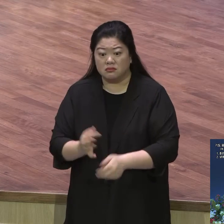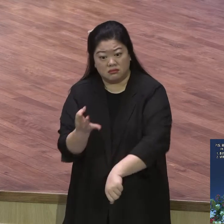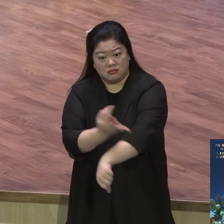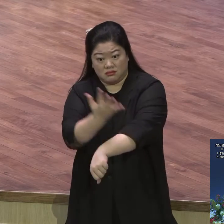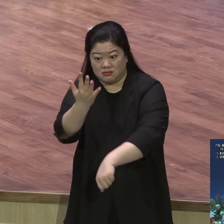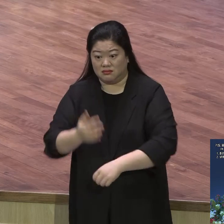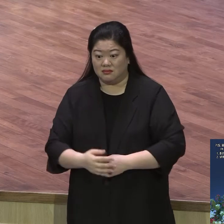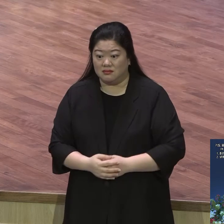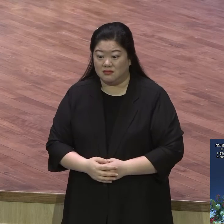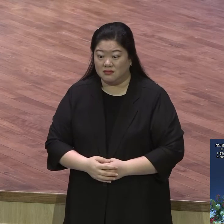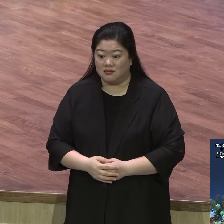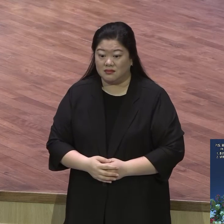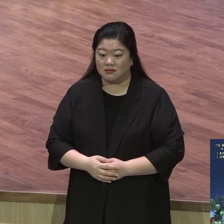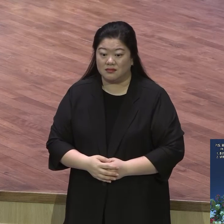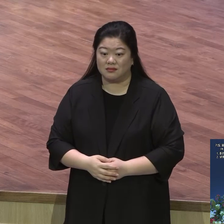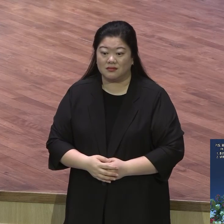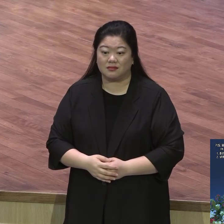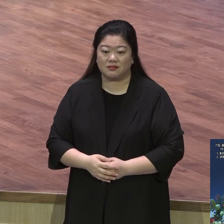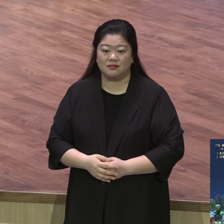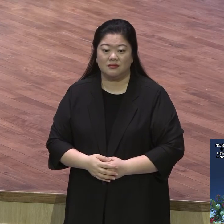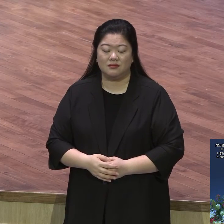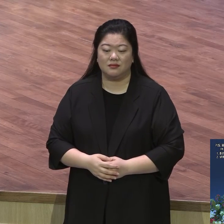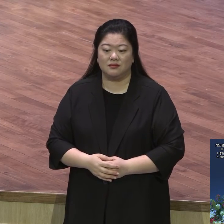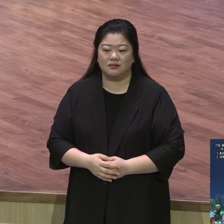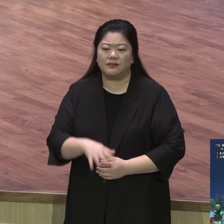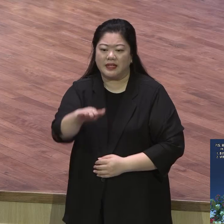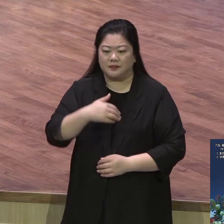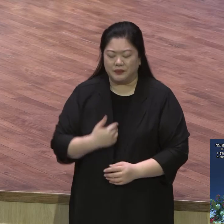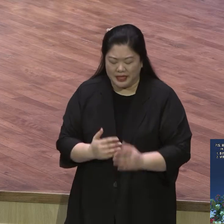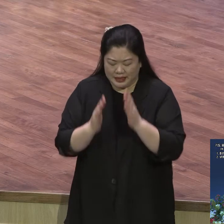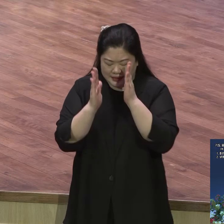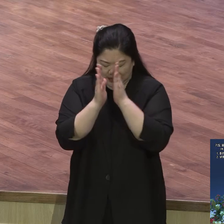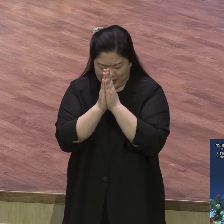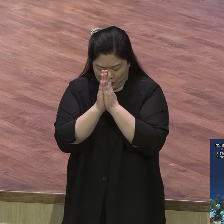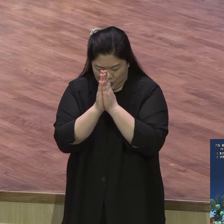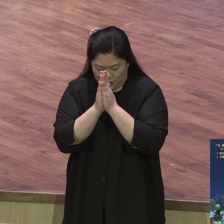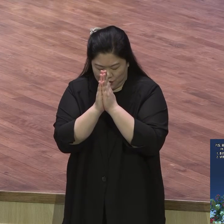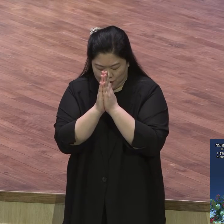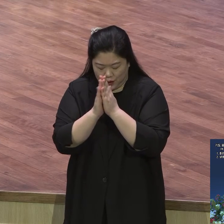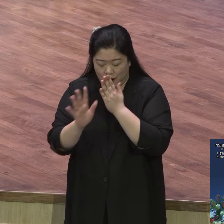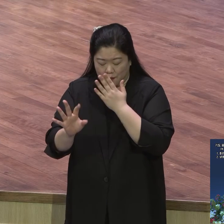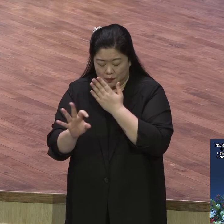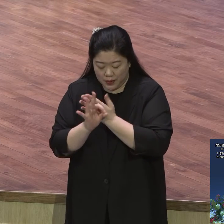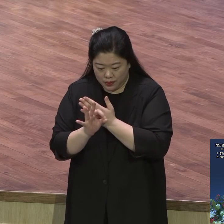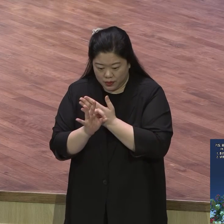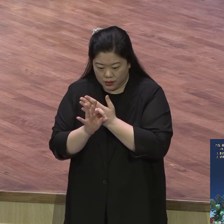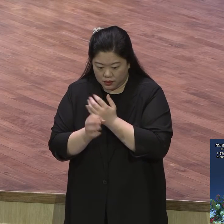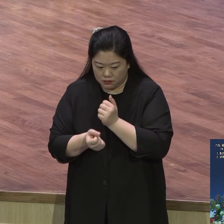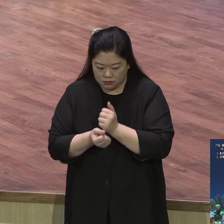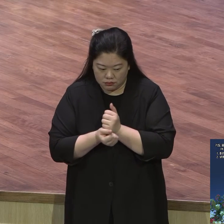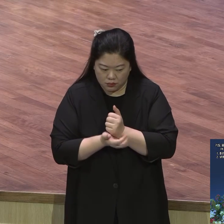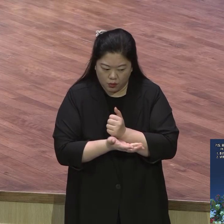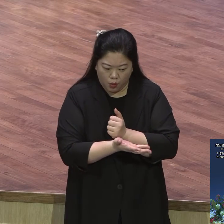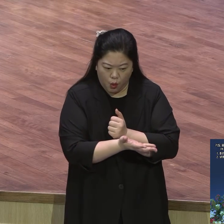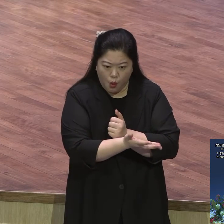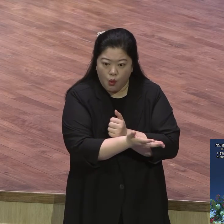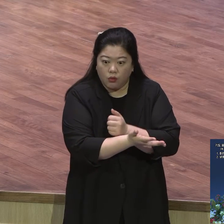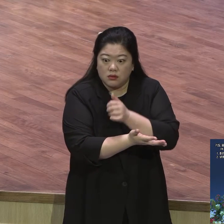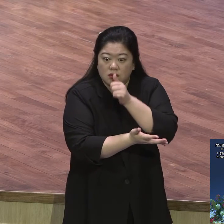기도할 때요 뭘 느끼냐 다른 영혼이 살아나는 기쁨을 낳아볼 수 있어요 이게